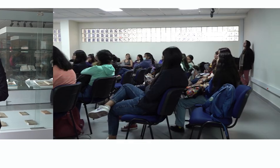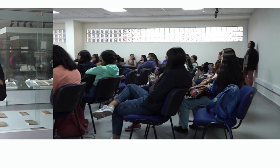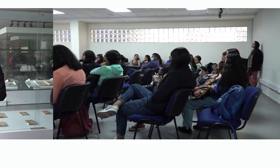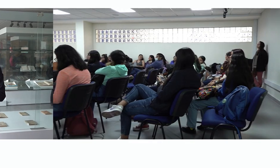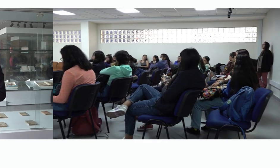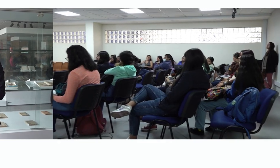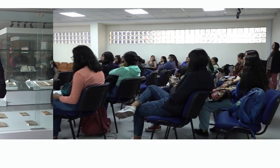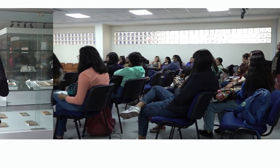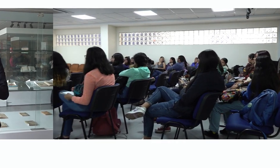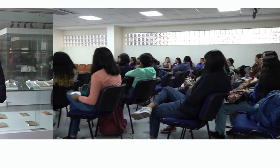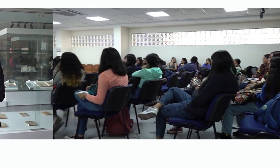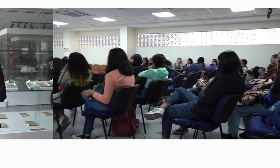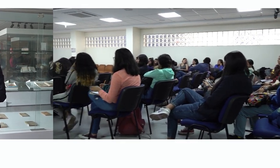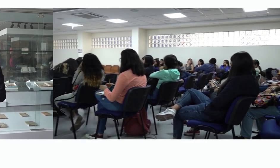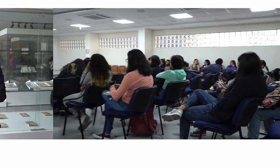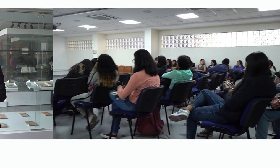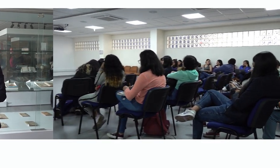y eso es falso, es un mito.